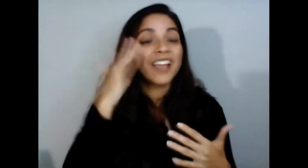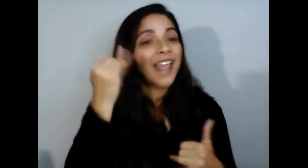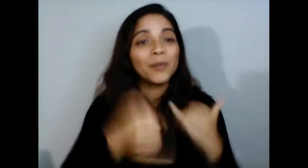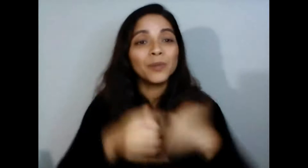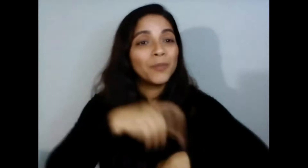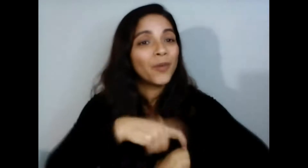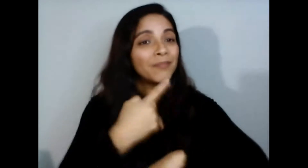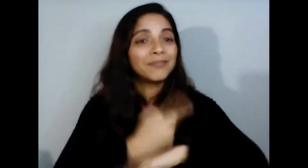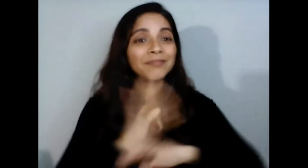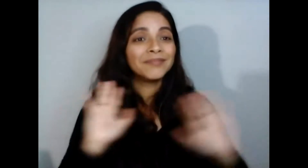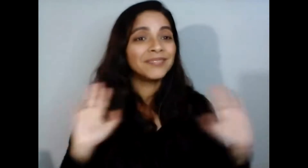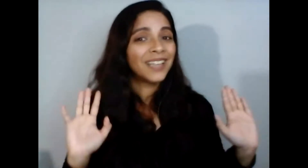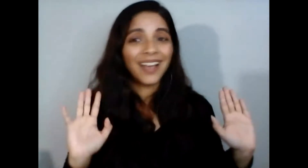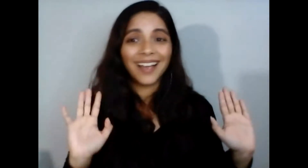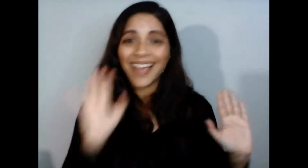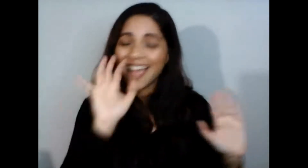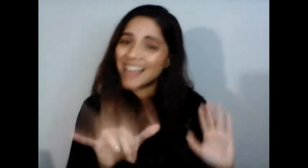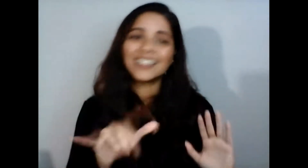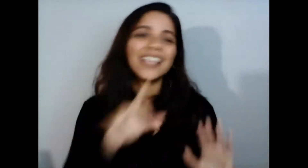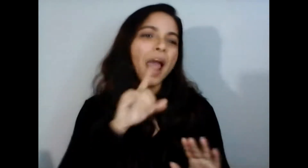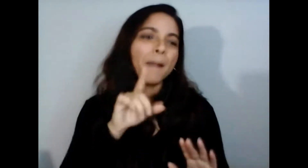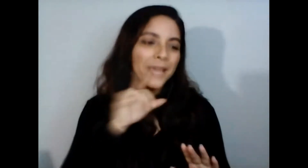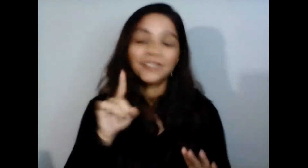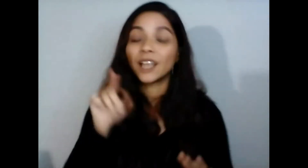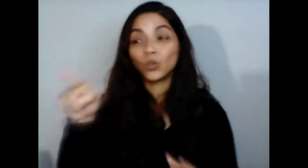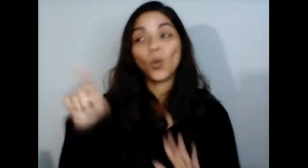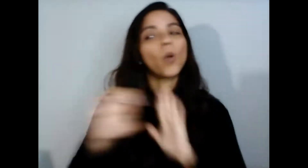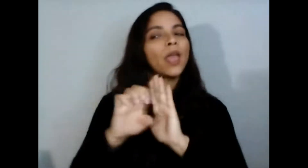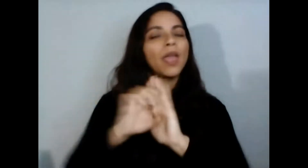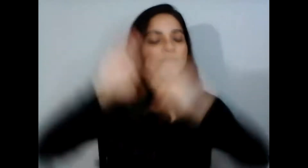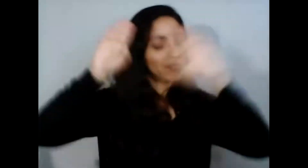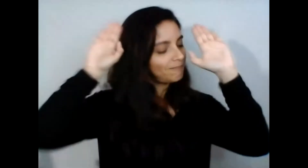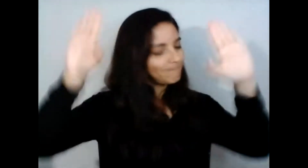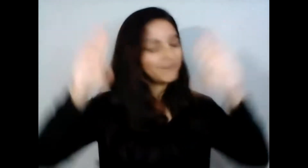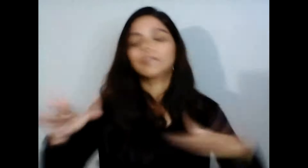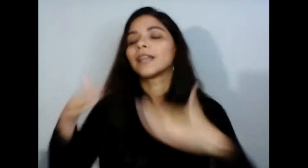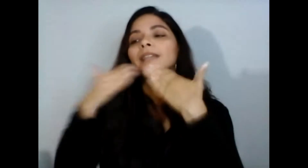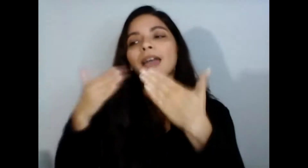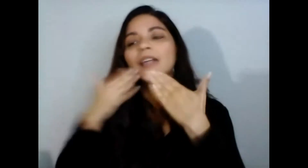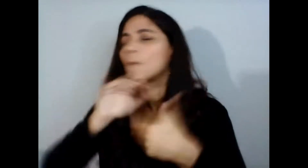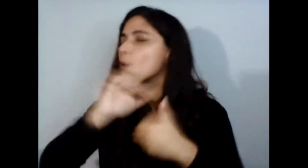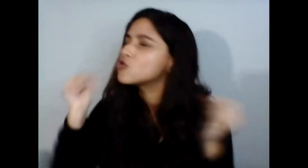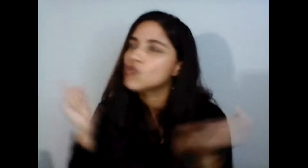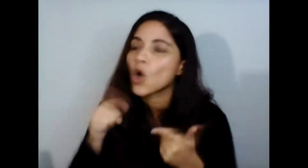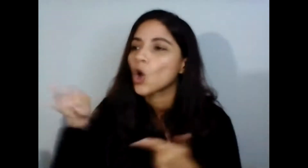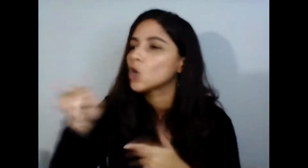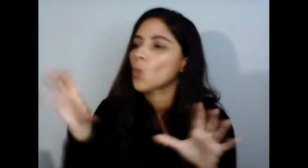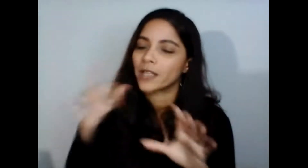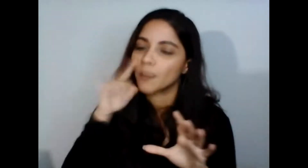y nuestras comunidades están brutales y Miriam tú eres un ejemplo de eso así que muchas gracias por todo lo que están haciendo